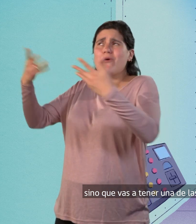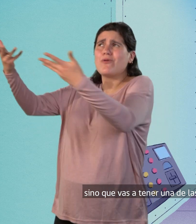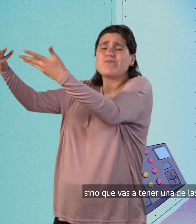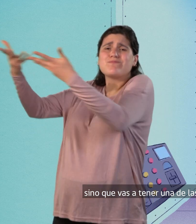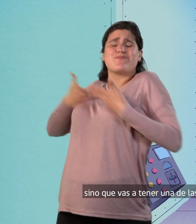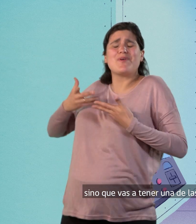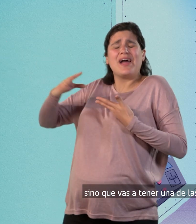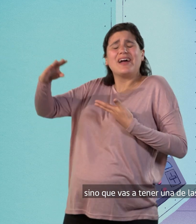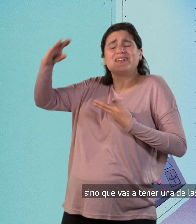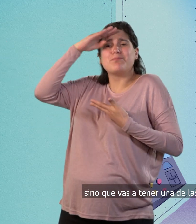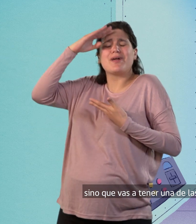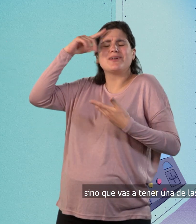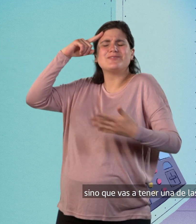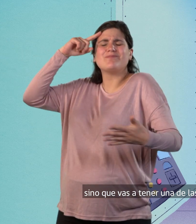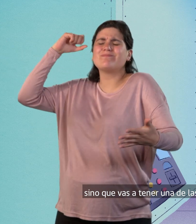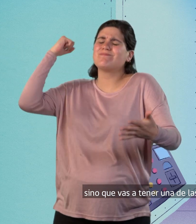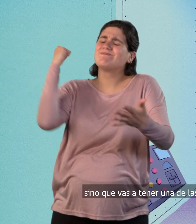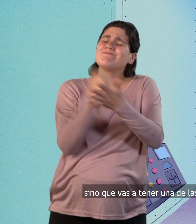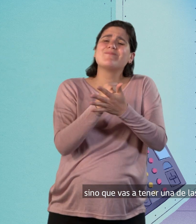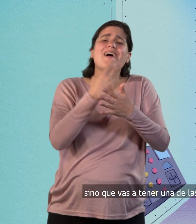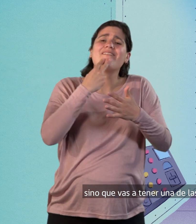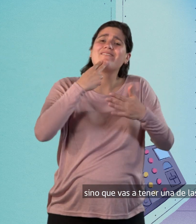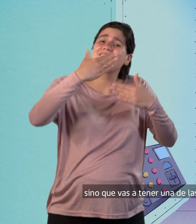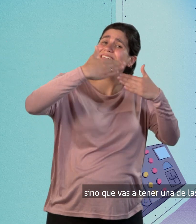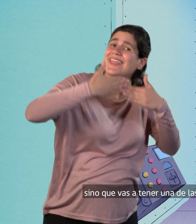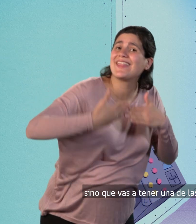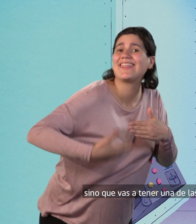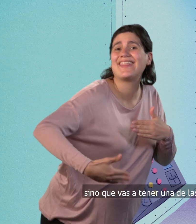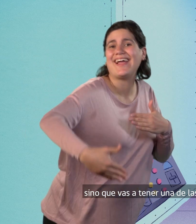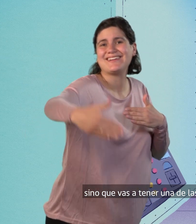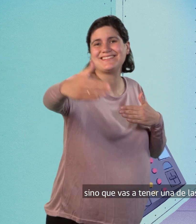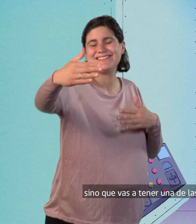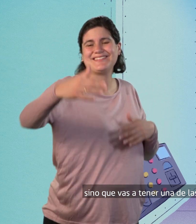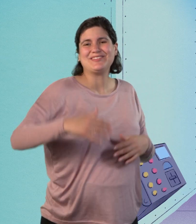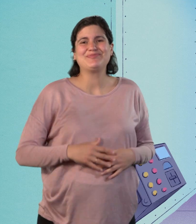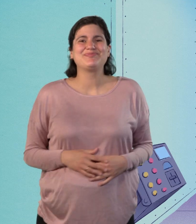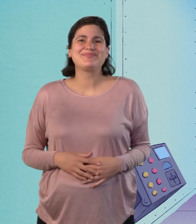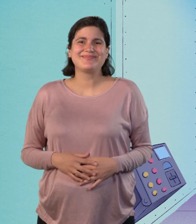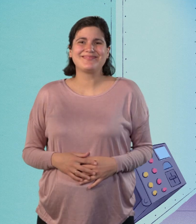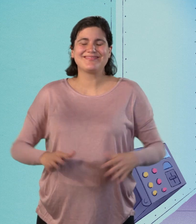las experiencias más inolvidables de tu vida.